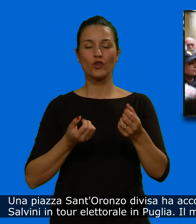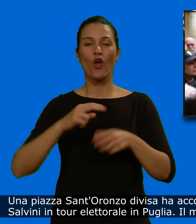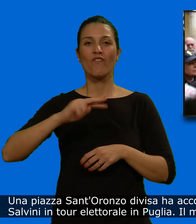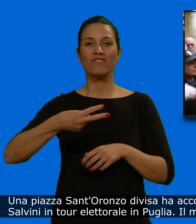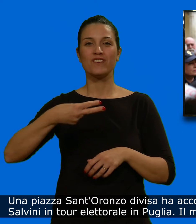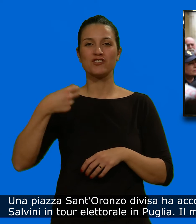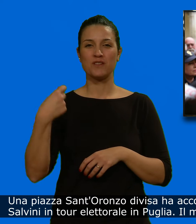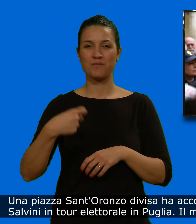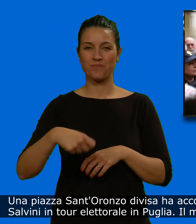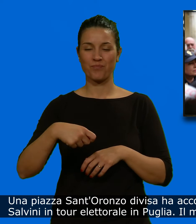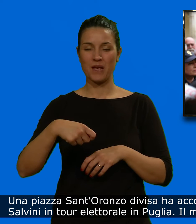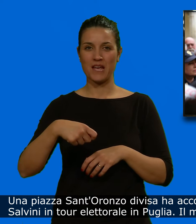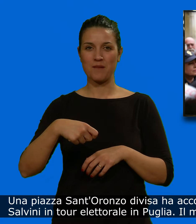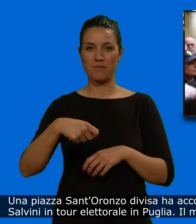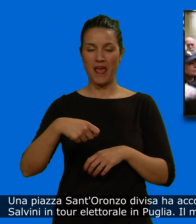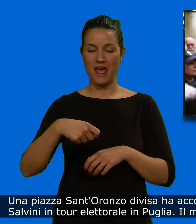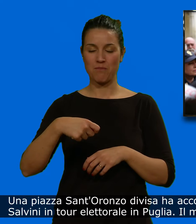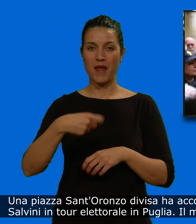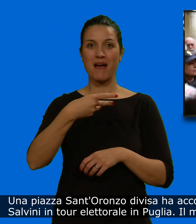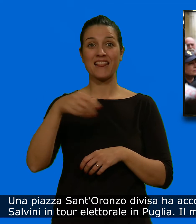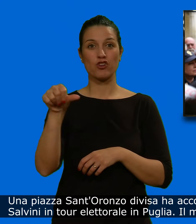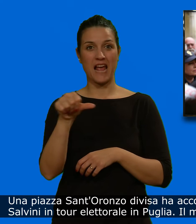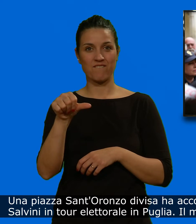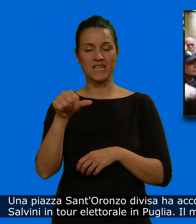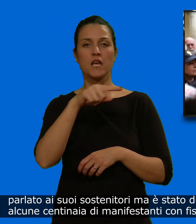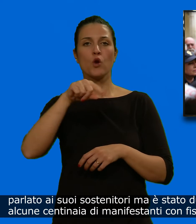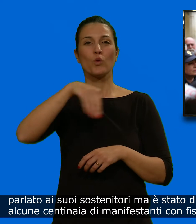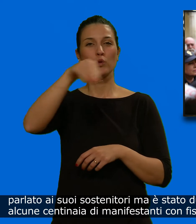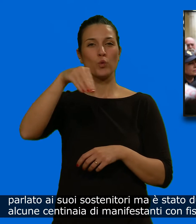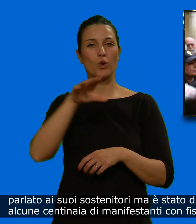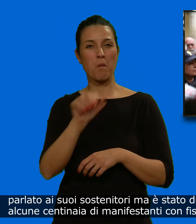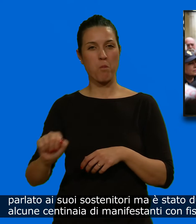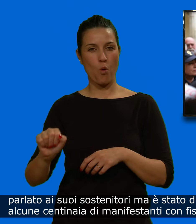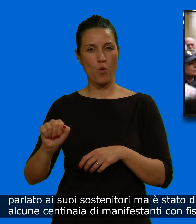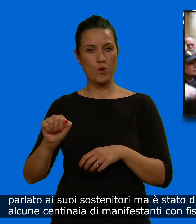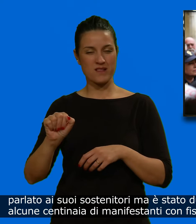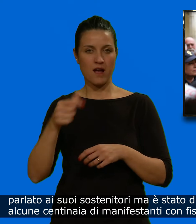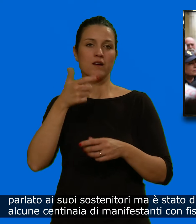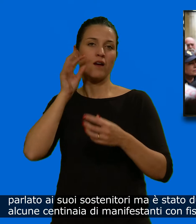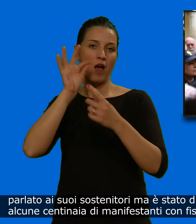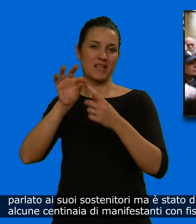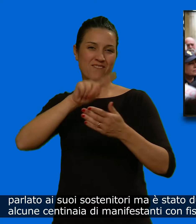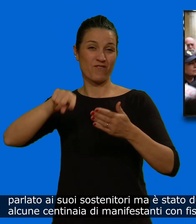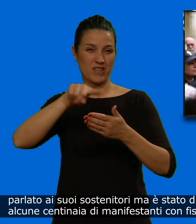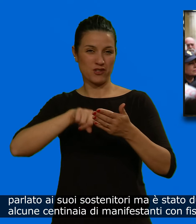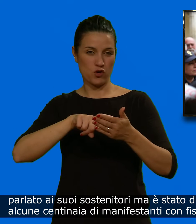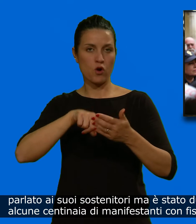in Puglia. Il ministro dell'interno ha parlato ai suoi sostenitori, ma è stato duramente